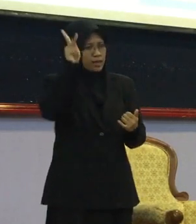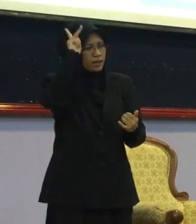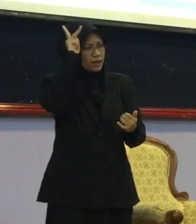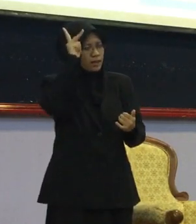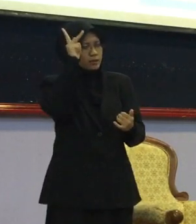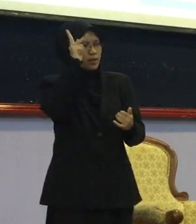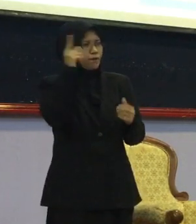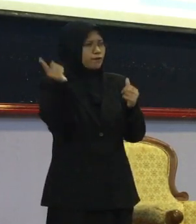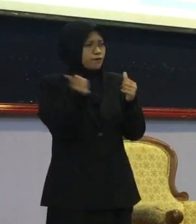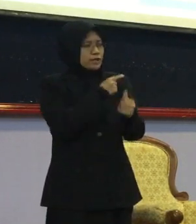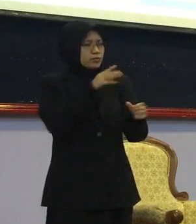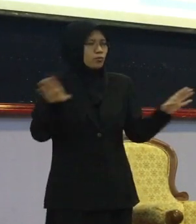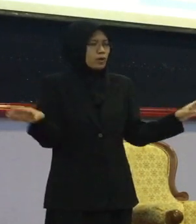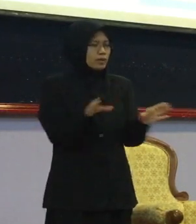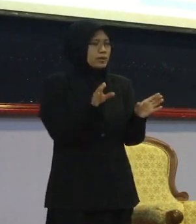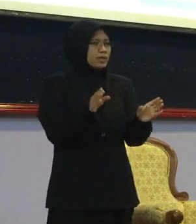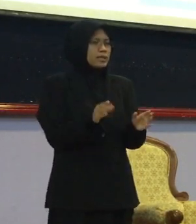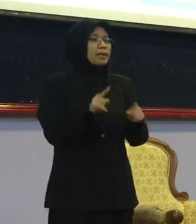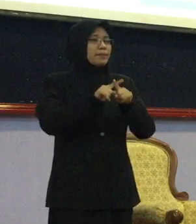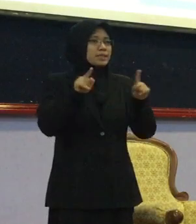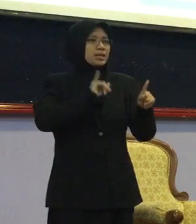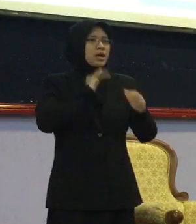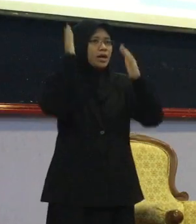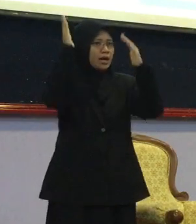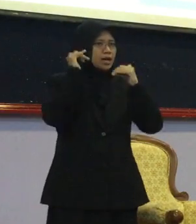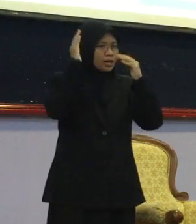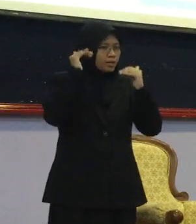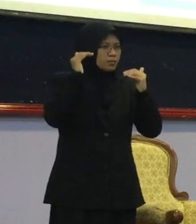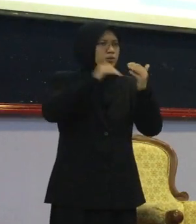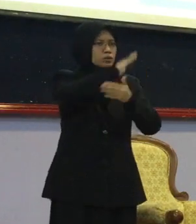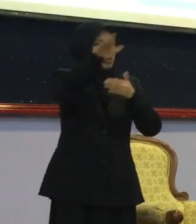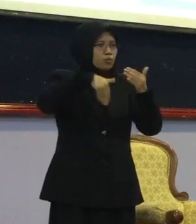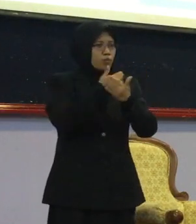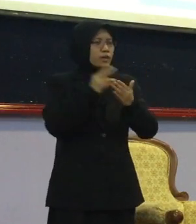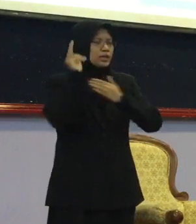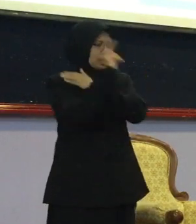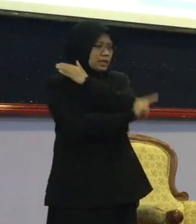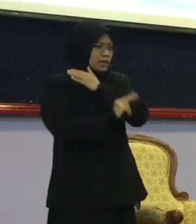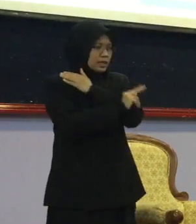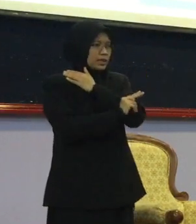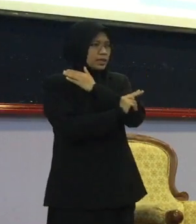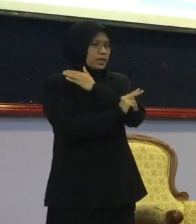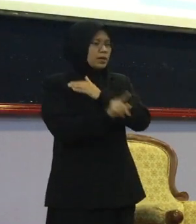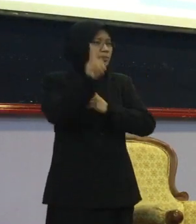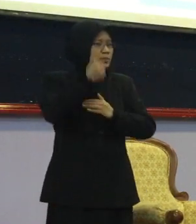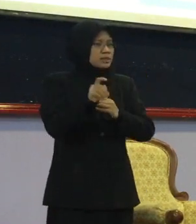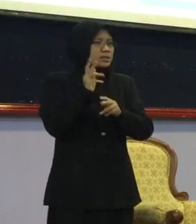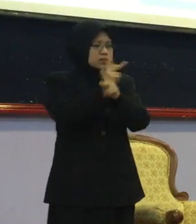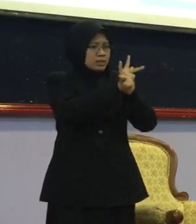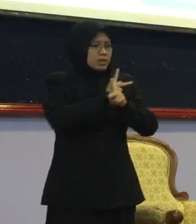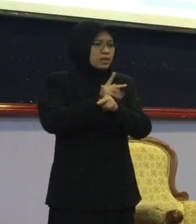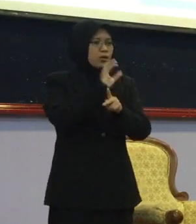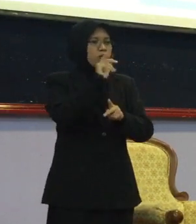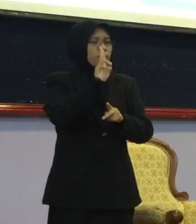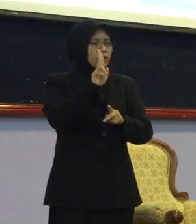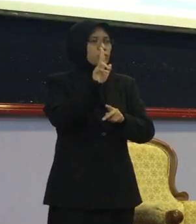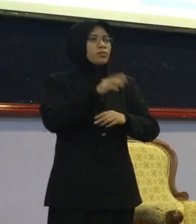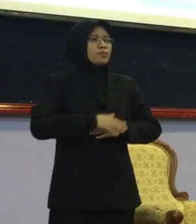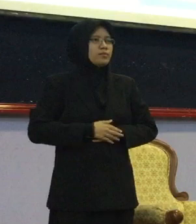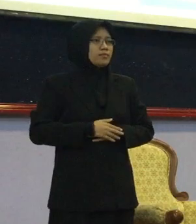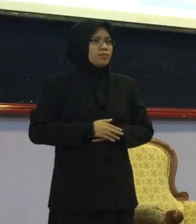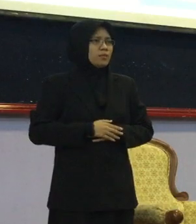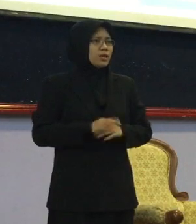selama Dan mungkin yang lain lah Kita harap Kena ada Sebab bila program Jaga OKU HQ Dengan satu Malaysia nak jaga ni